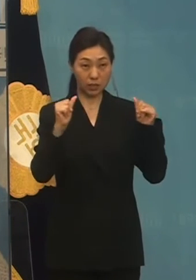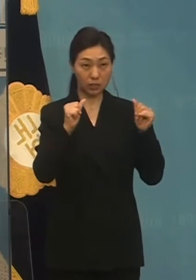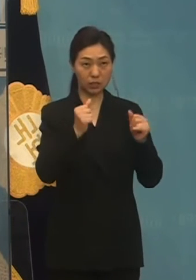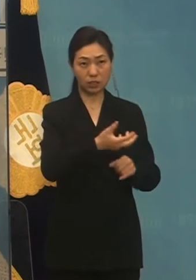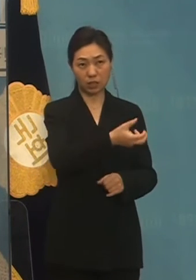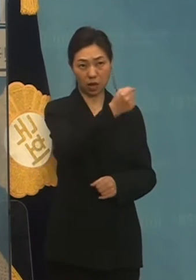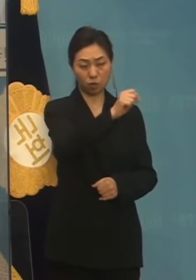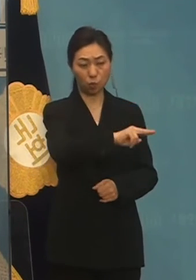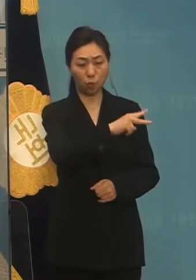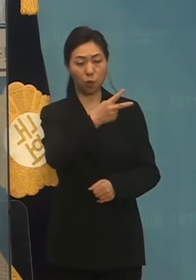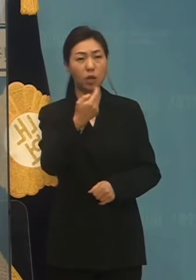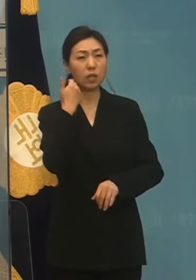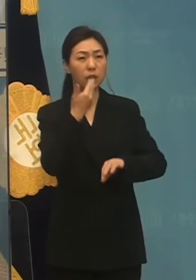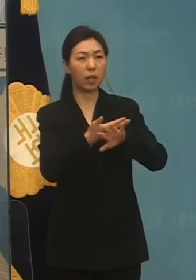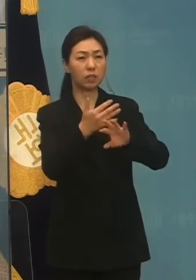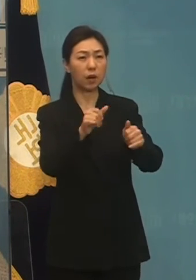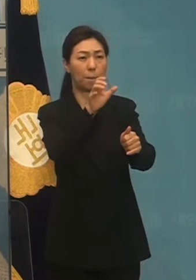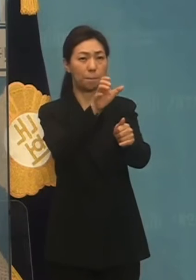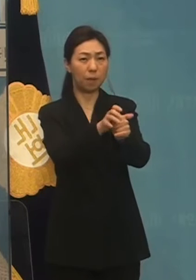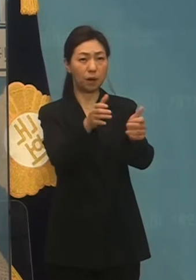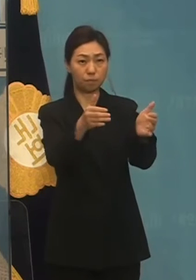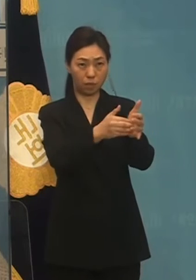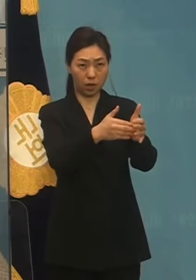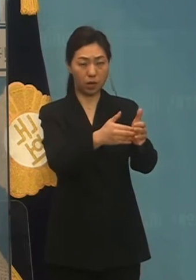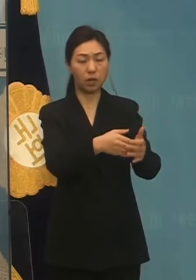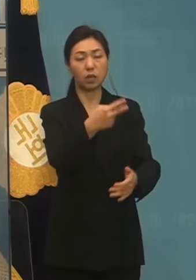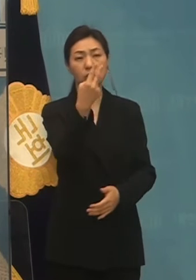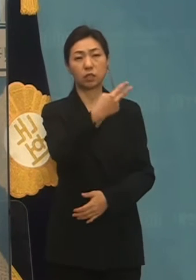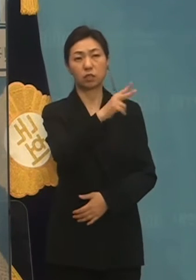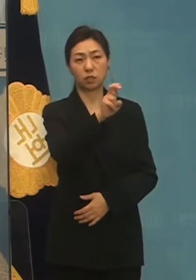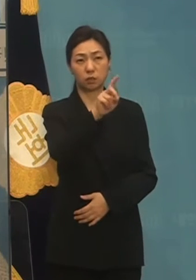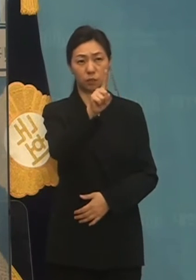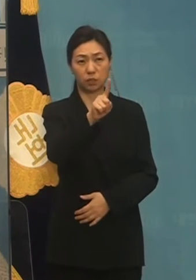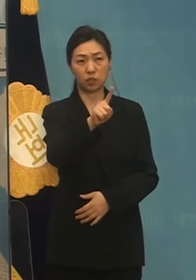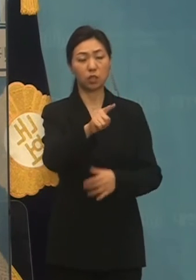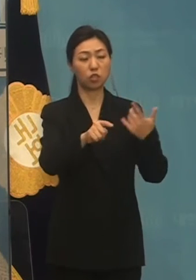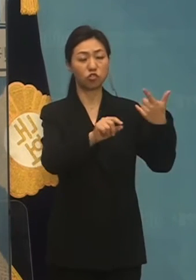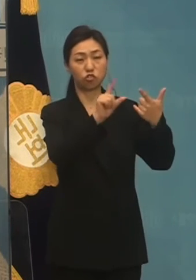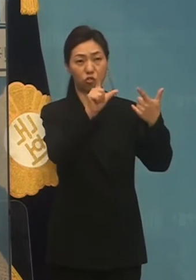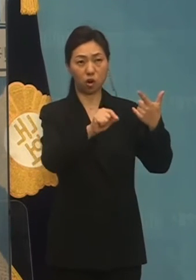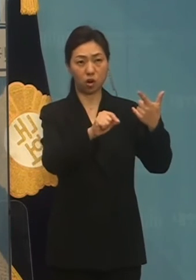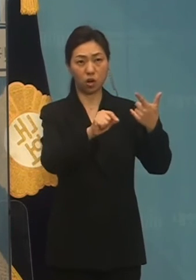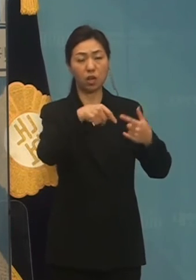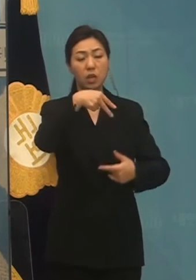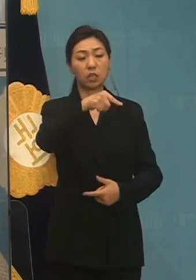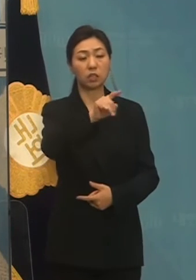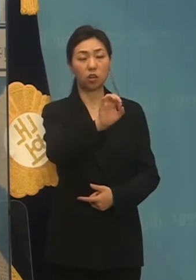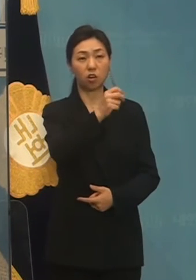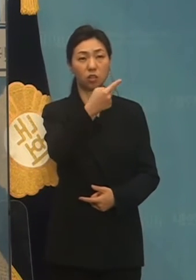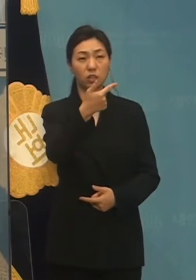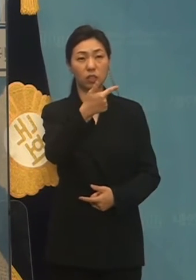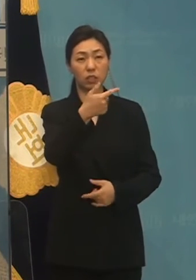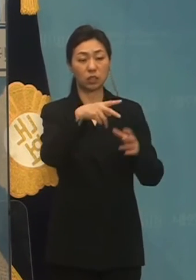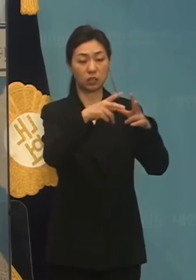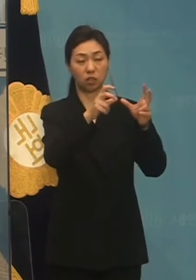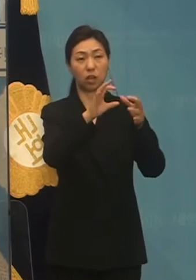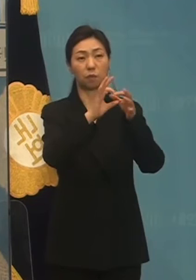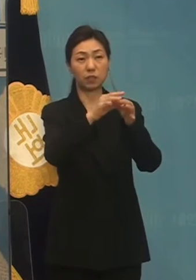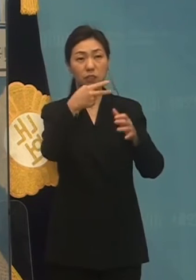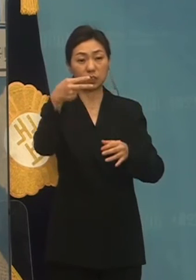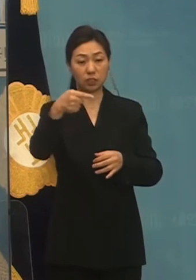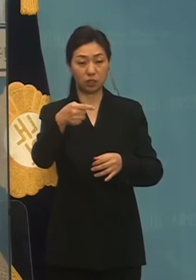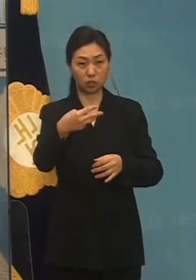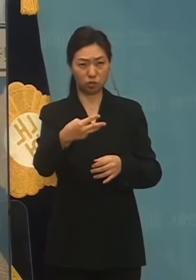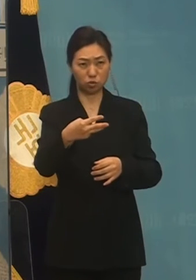완료되어 2020년 6월 23일에 성남행들로 경기가 완료되었다는 것을 추가로